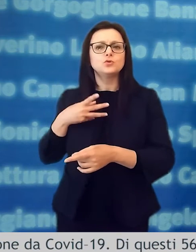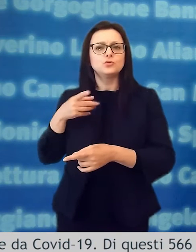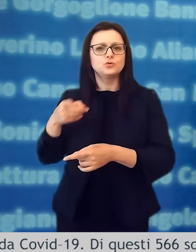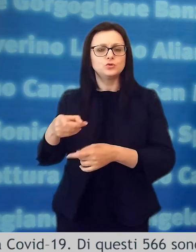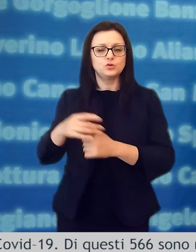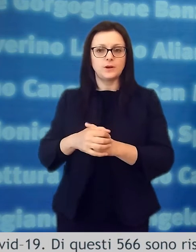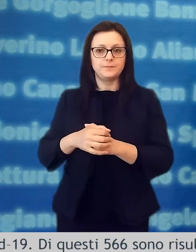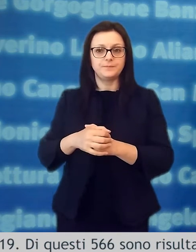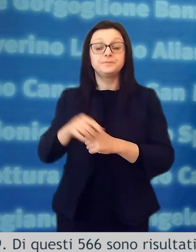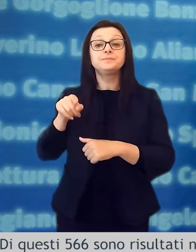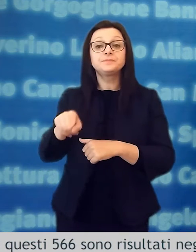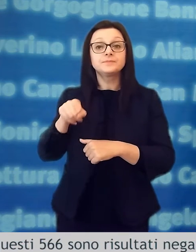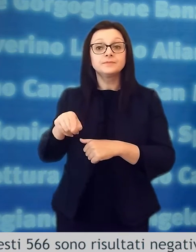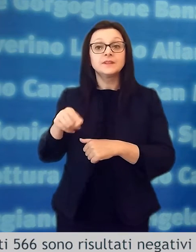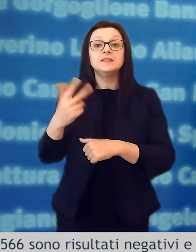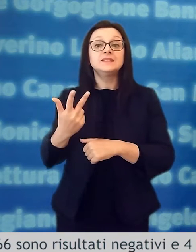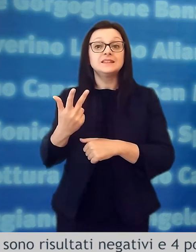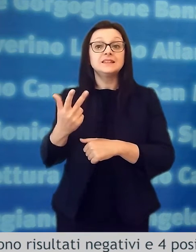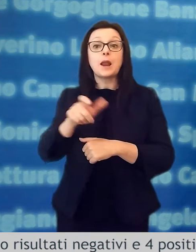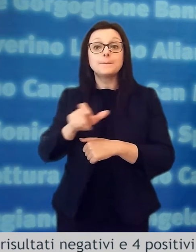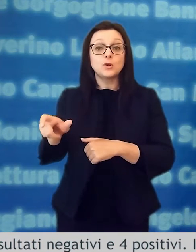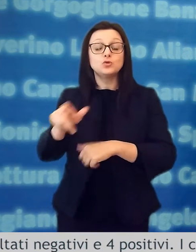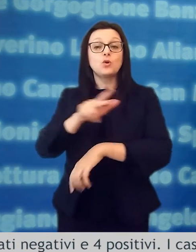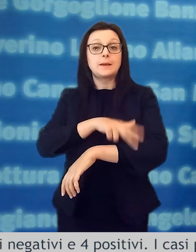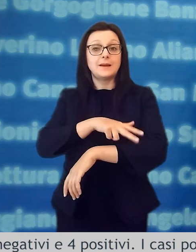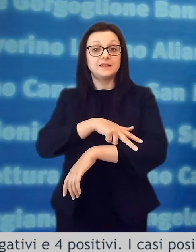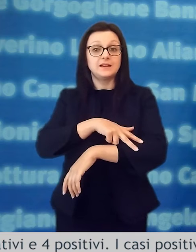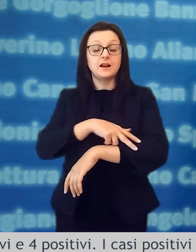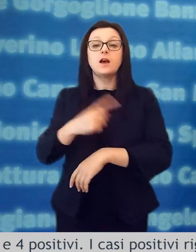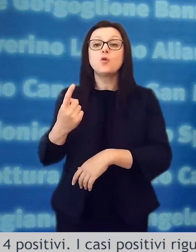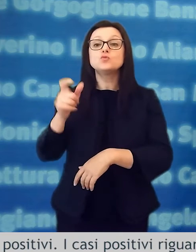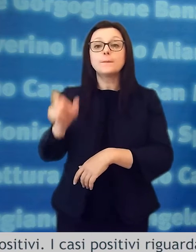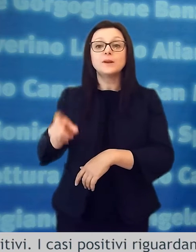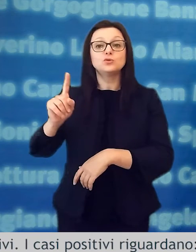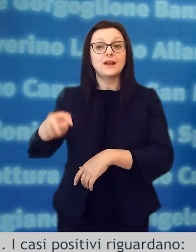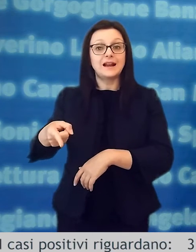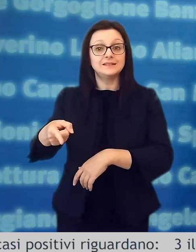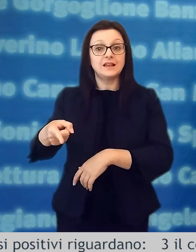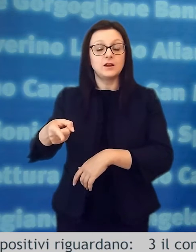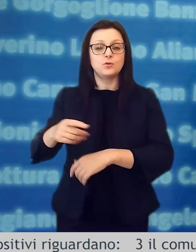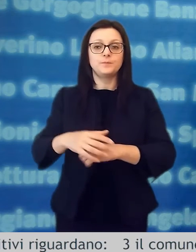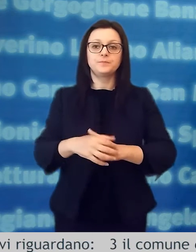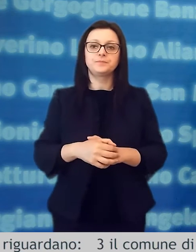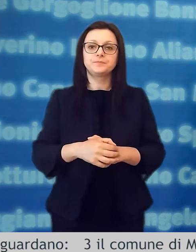positivi i casi positivi riguardano 3 il comune di matera 1 il comune di grassano